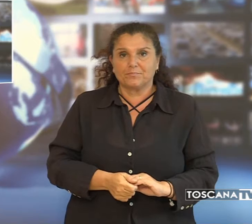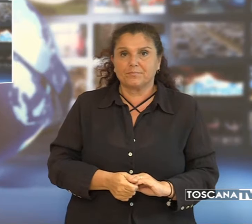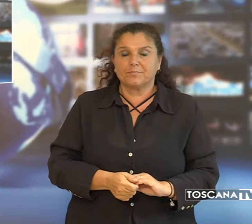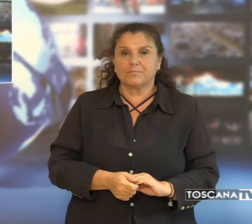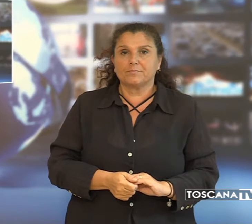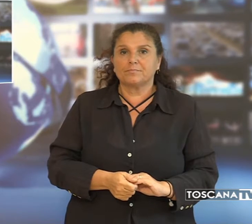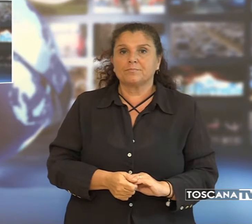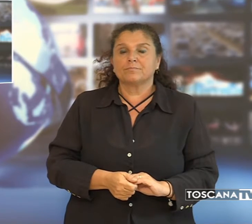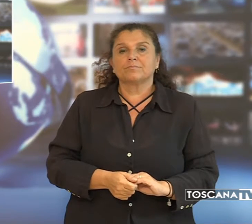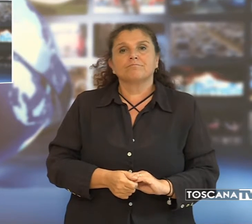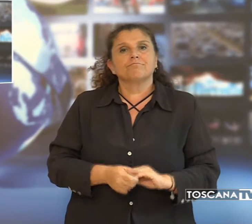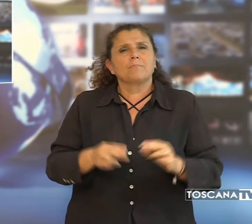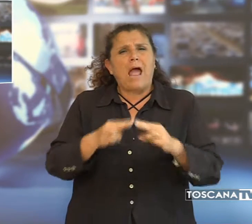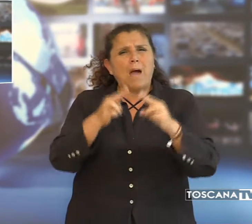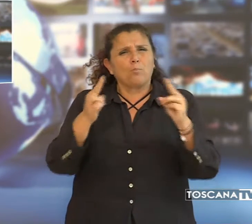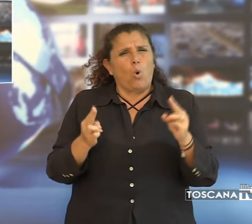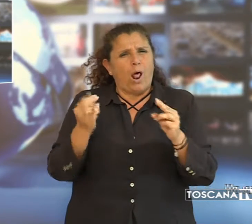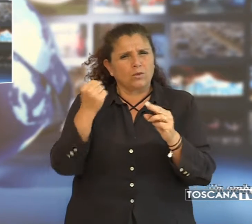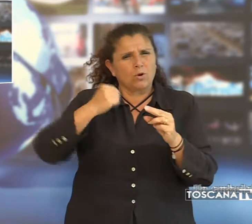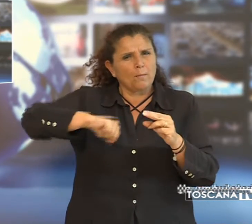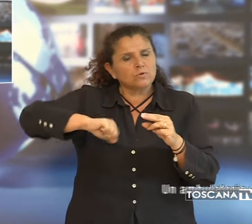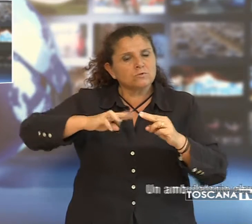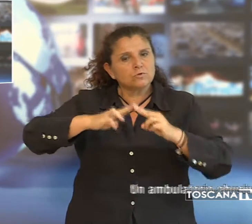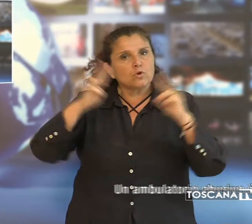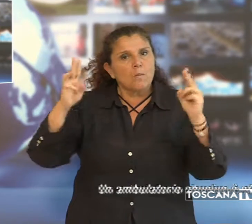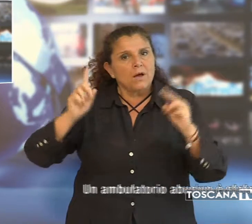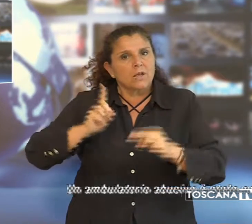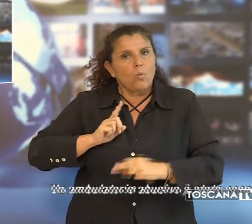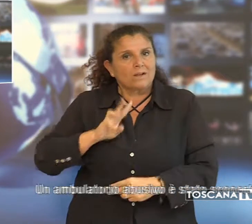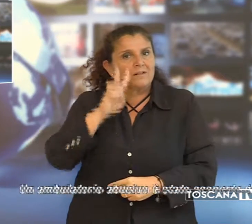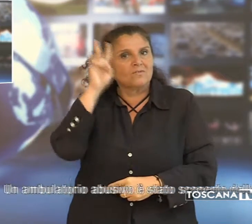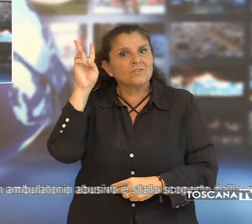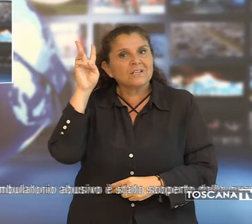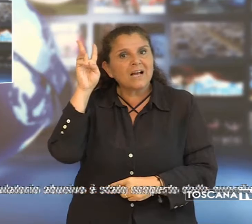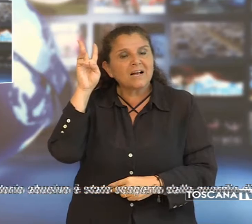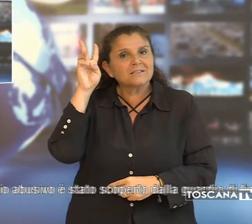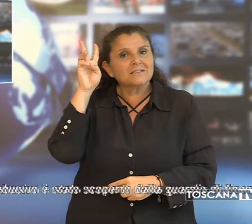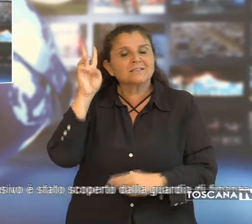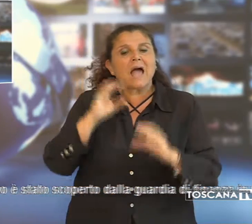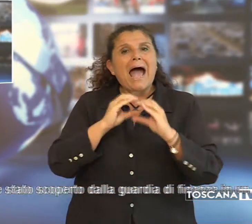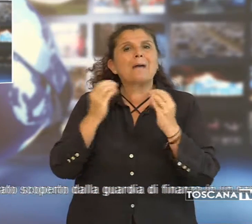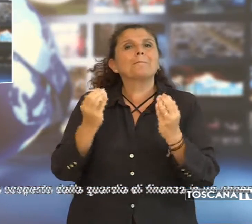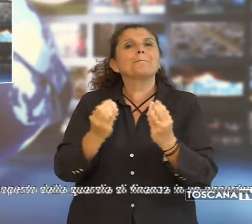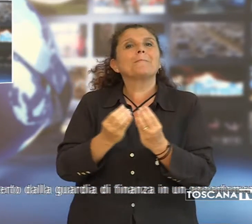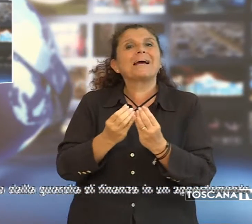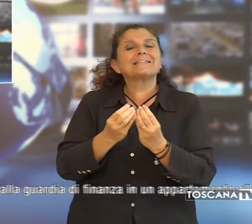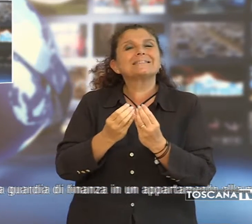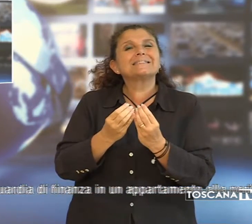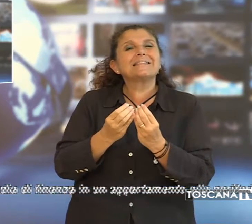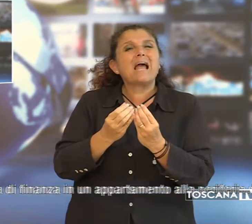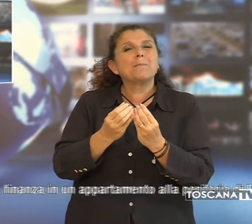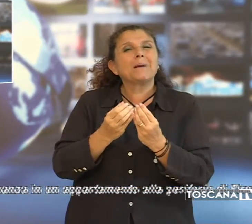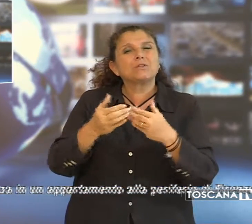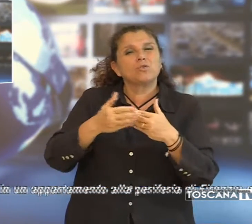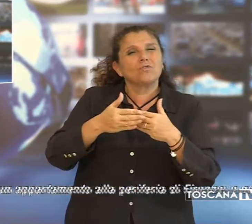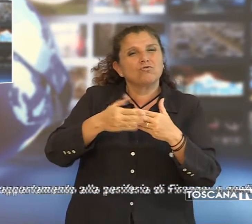Un ambulatorio abusivo è stato scoperto dalla Guardia di Finanza in un appartamento alla periferia